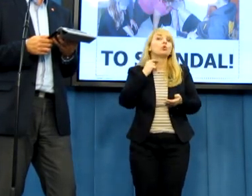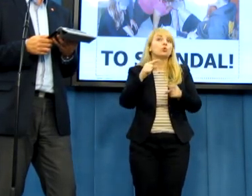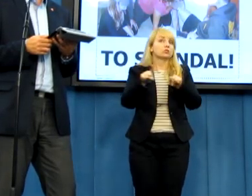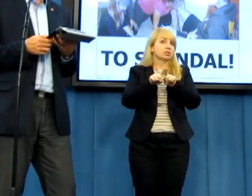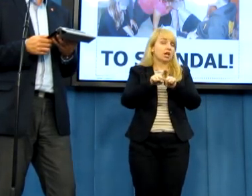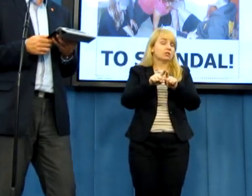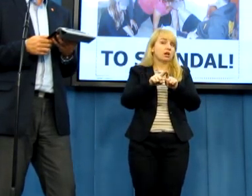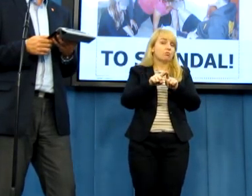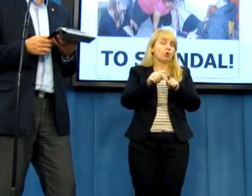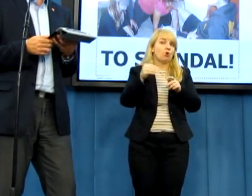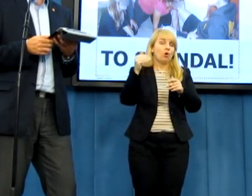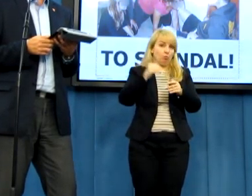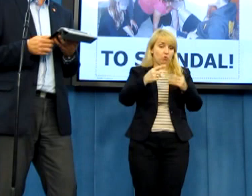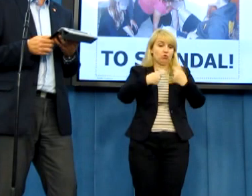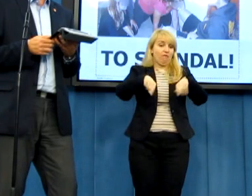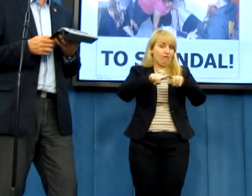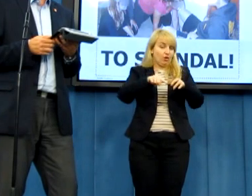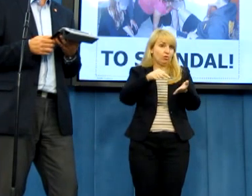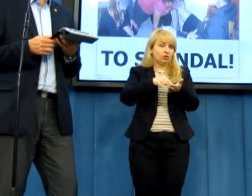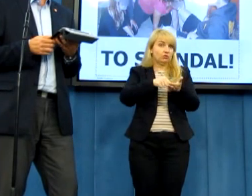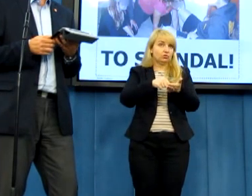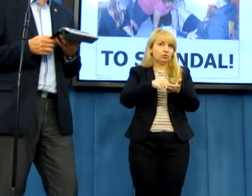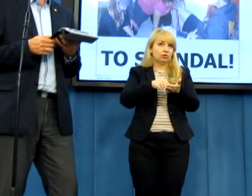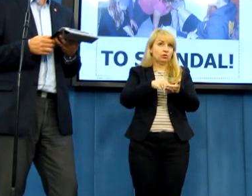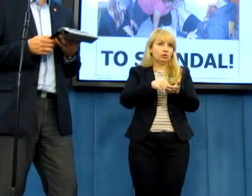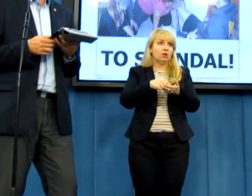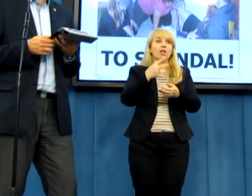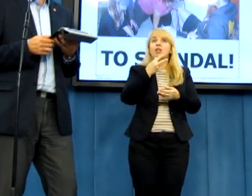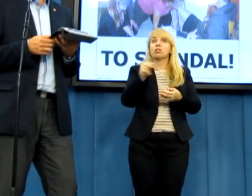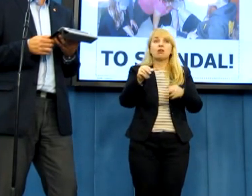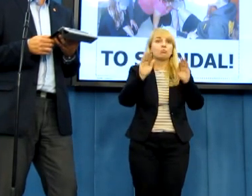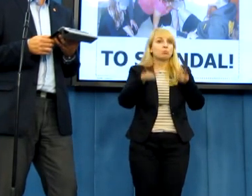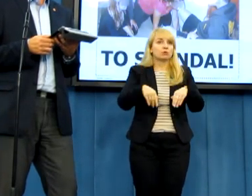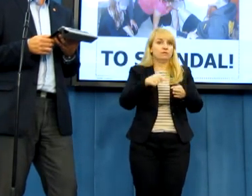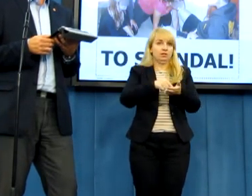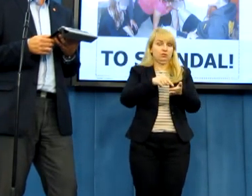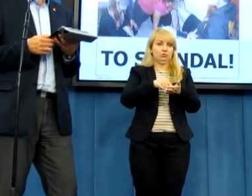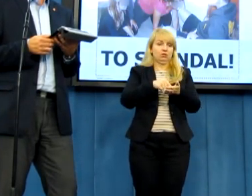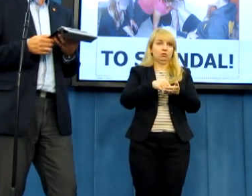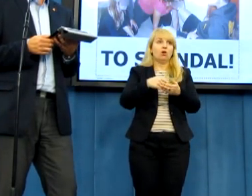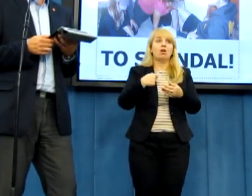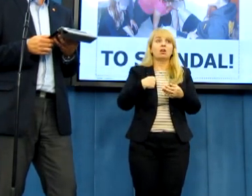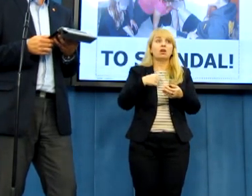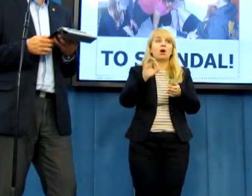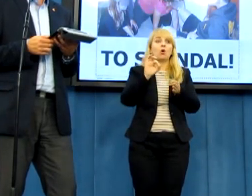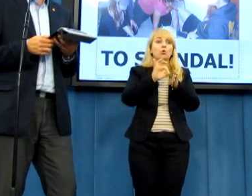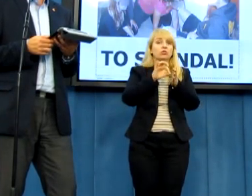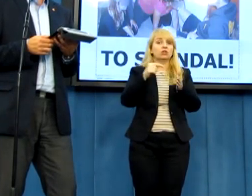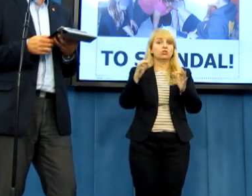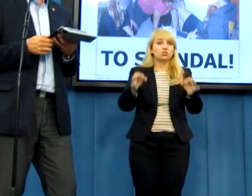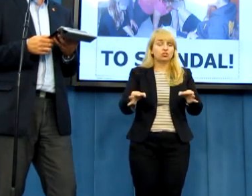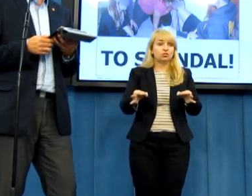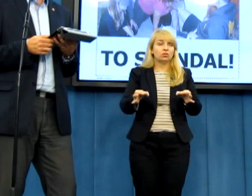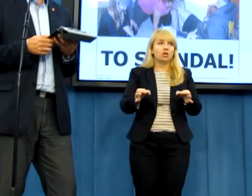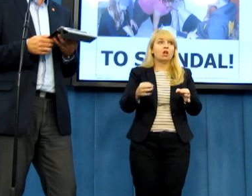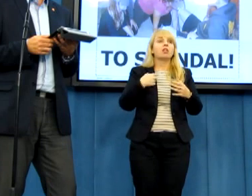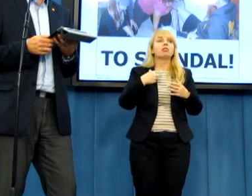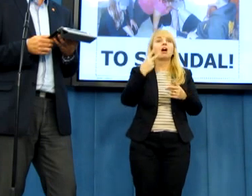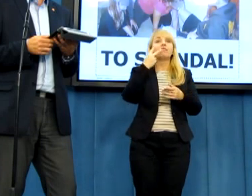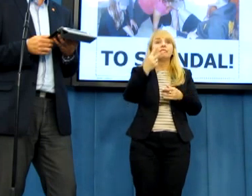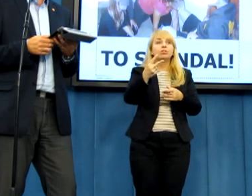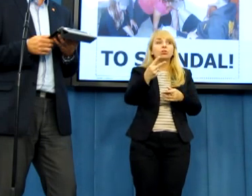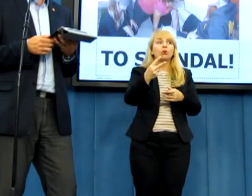tak, żeby ją realizował, proszę Państwa, nie dajmy się zwariować, ja od dzisiaj na widok